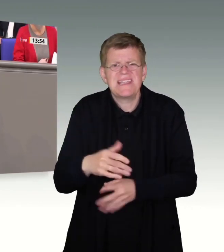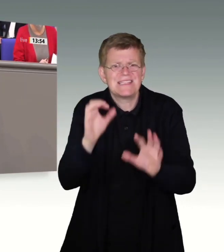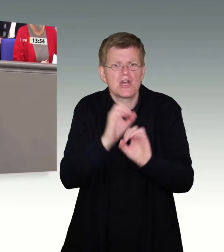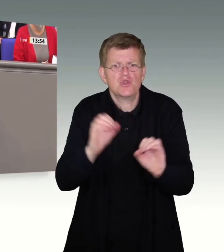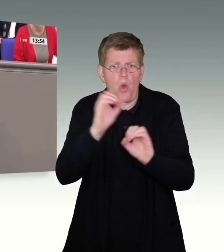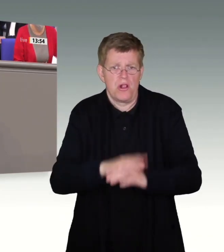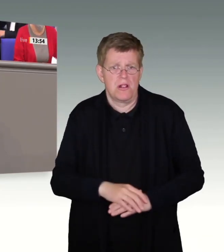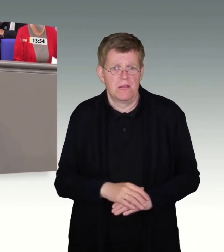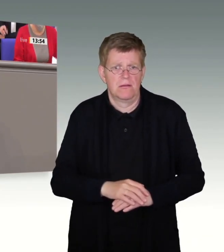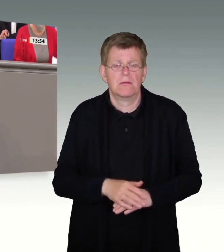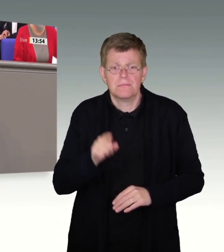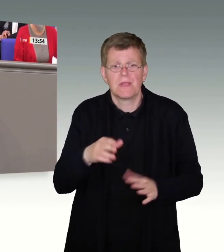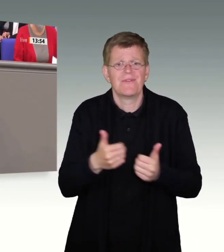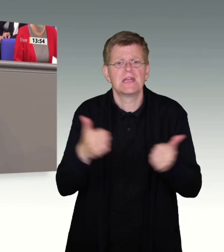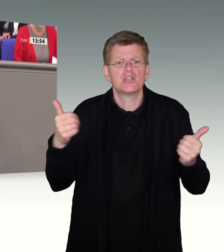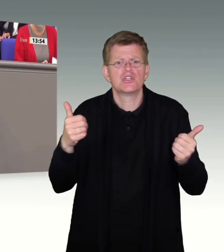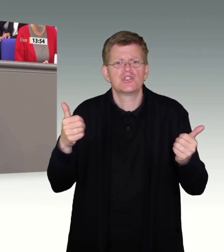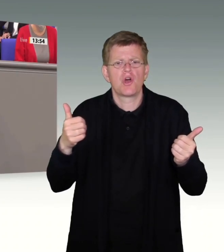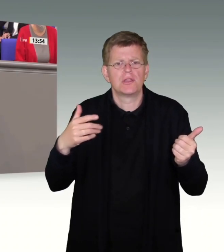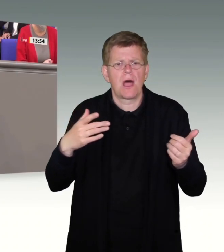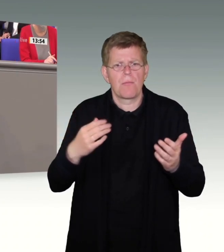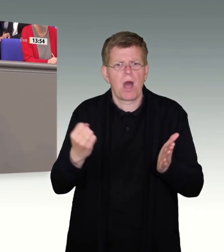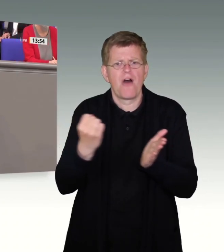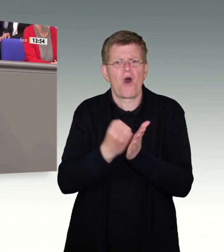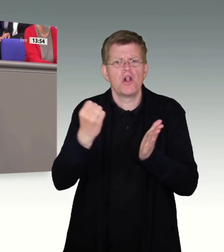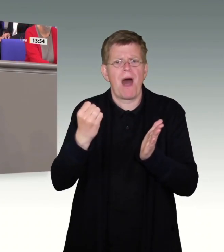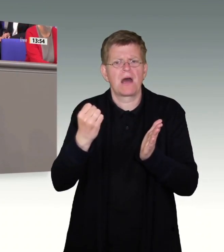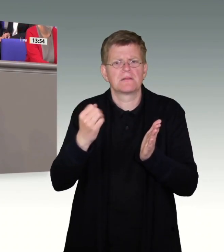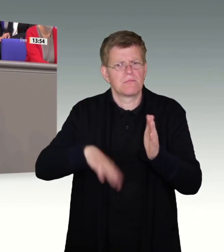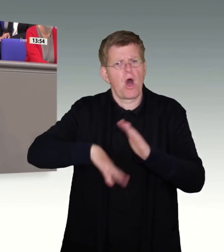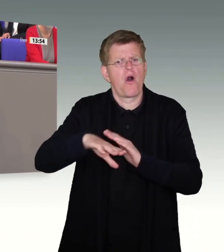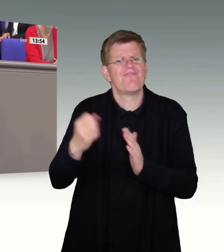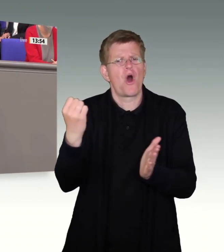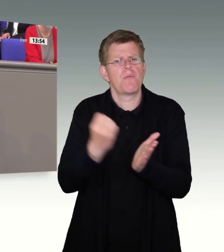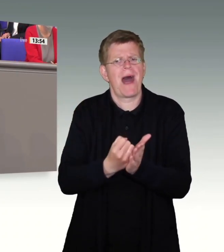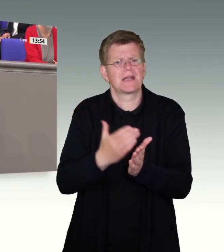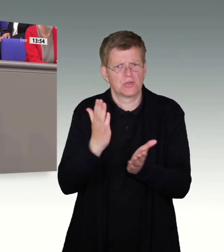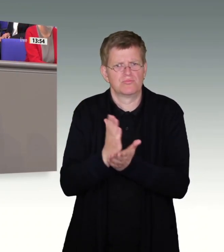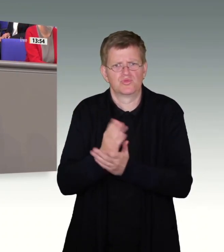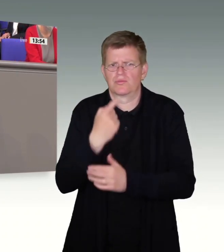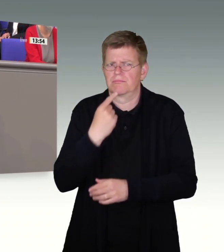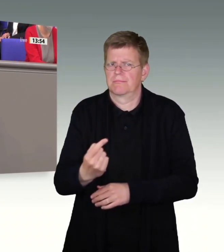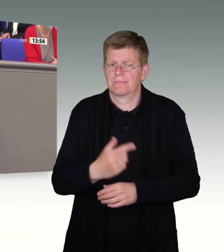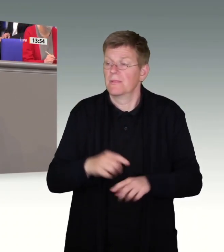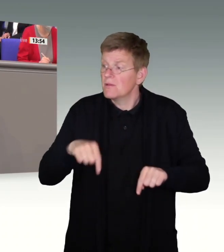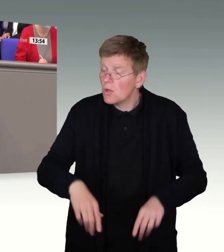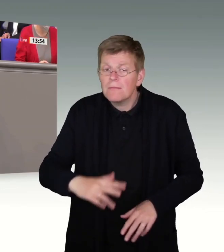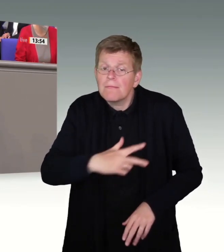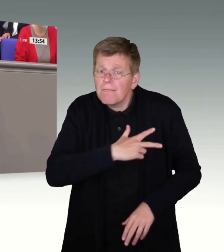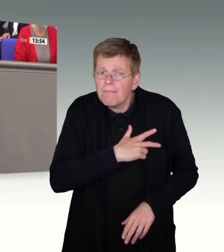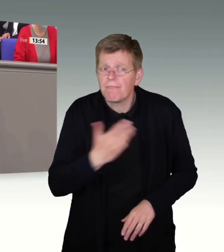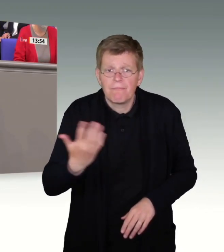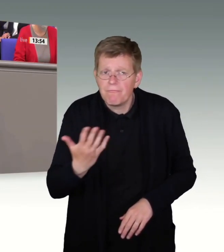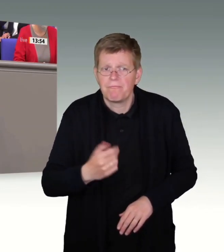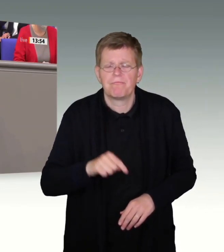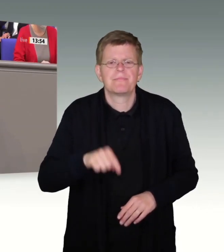Sonderbevollmächtigte ist angesprochen worden für den Abschluss von Migrationsabkommen. Die Wahrheit ist doch die, und das ist auch heute in den Reden deutlich geworden,